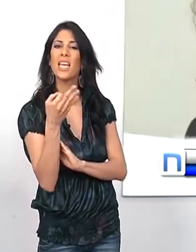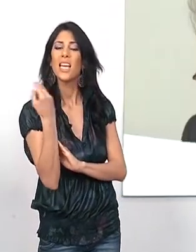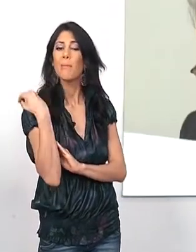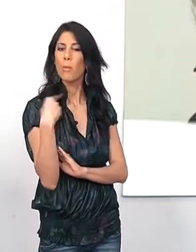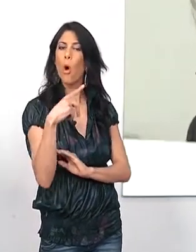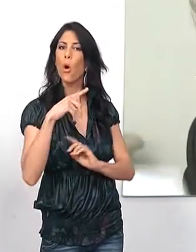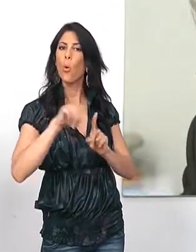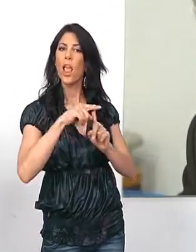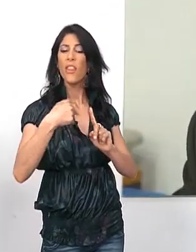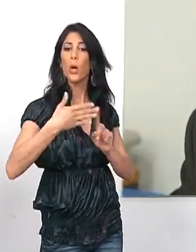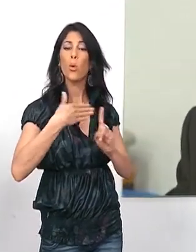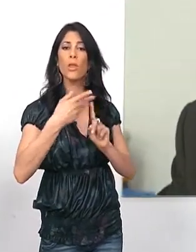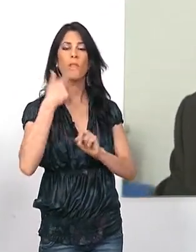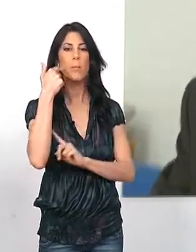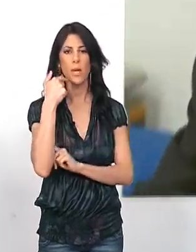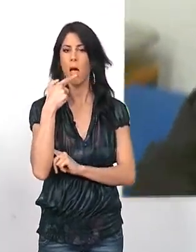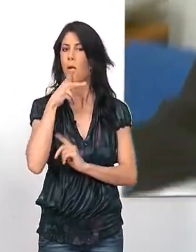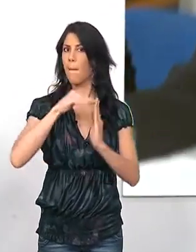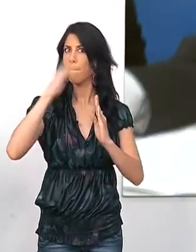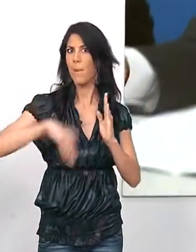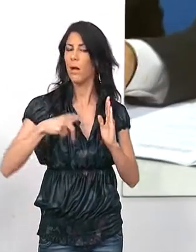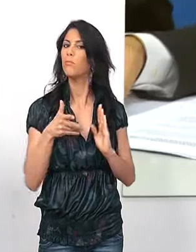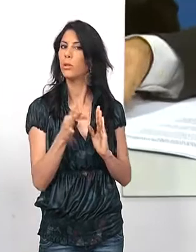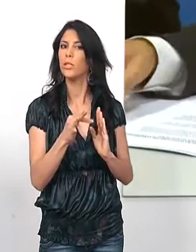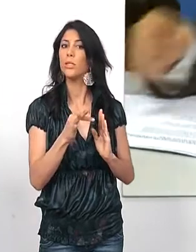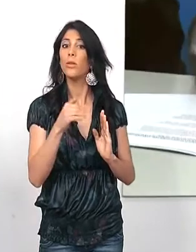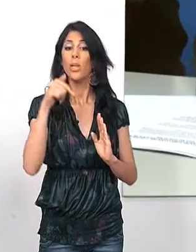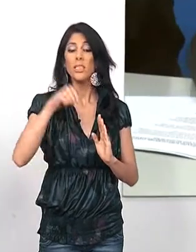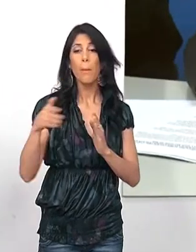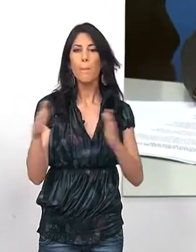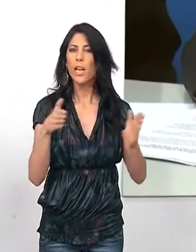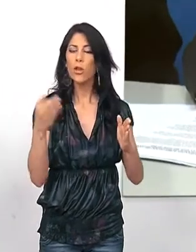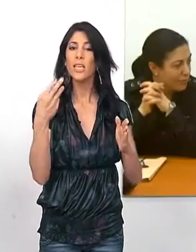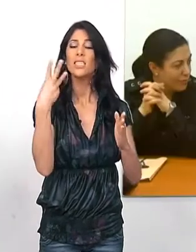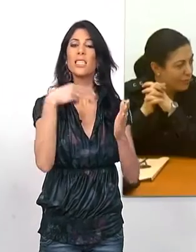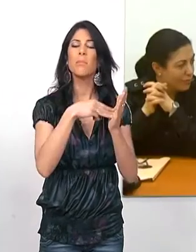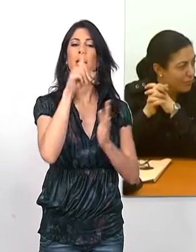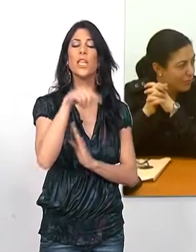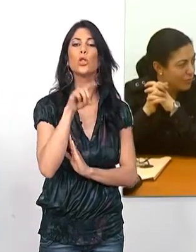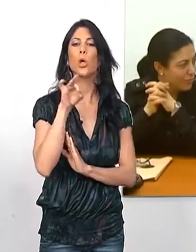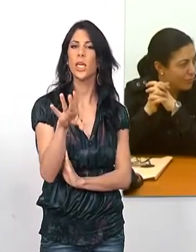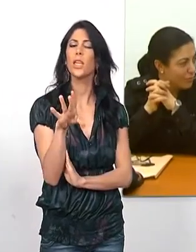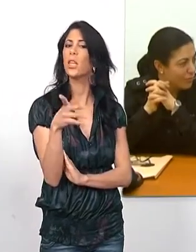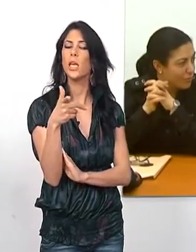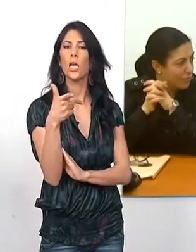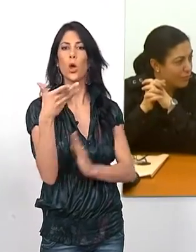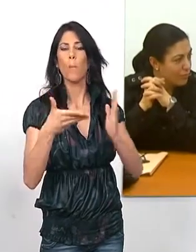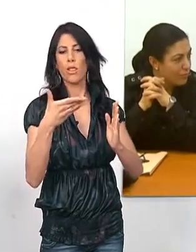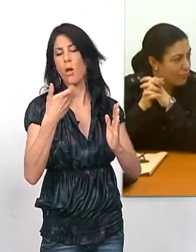que el índice de la delincuencia en Almería ha bajado de forma notable, registrándose durante este periodo 3.115 actos entre delitos